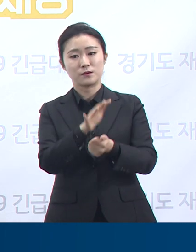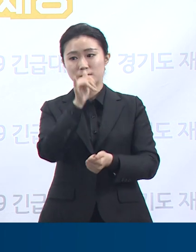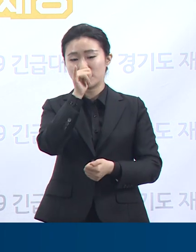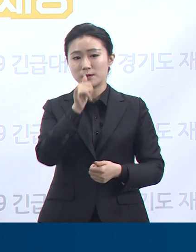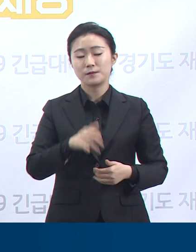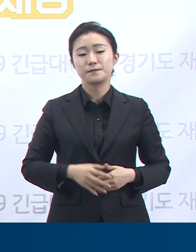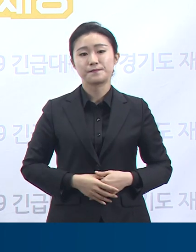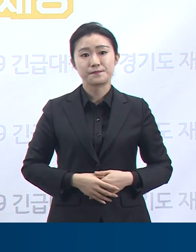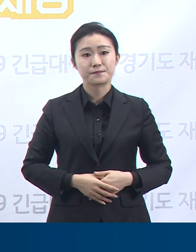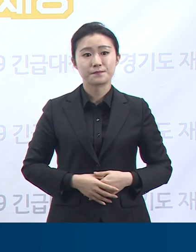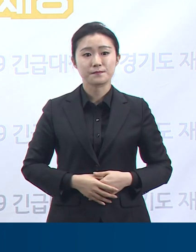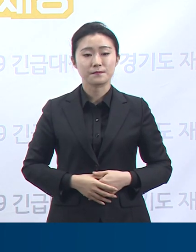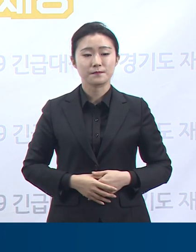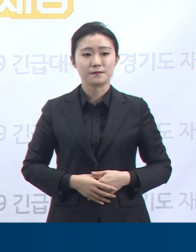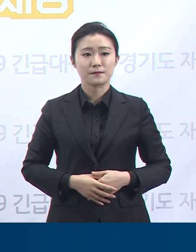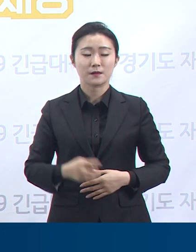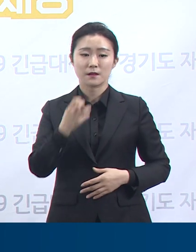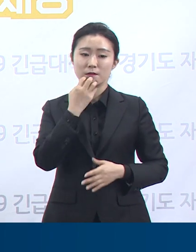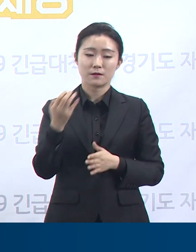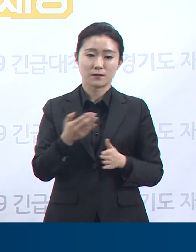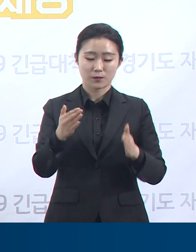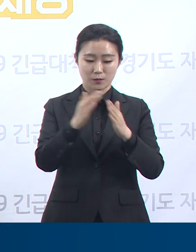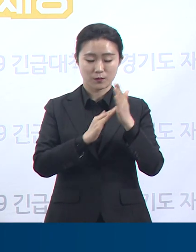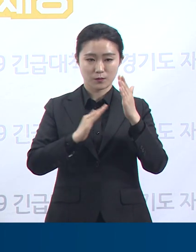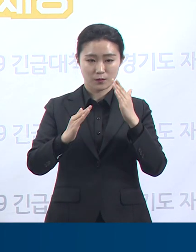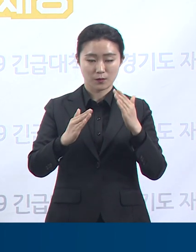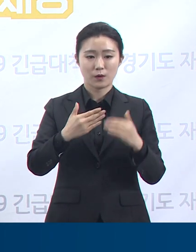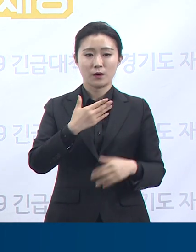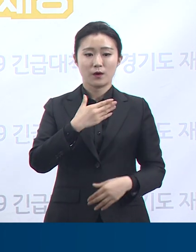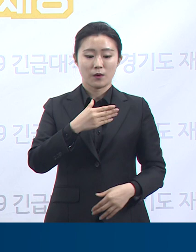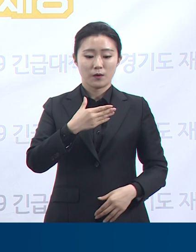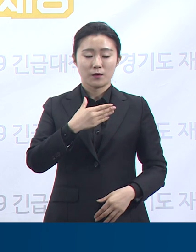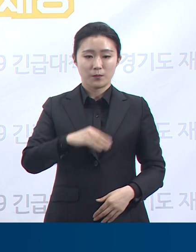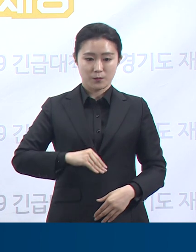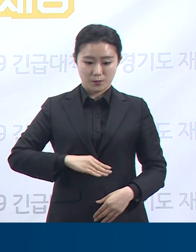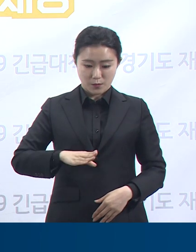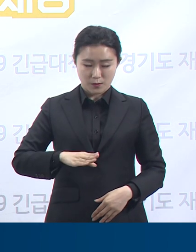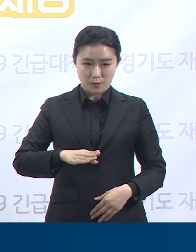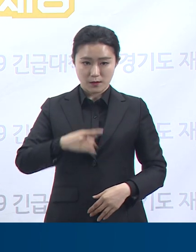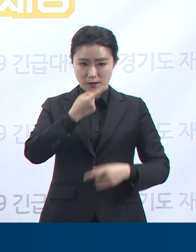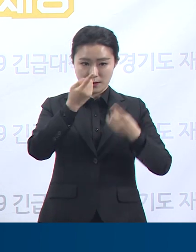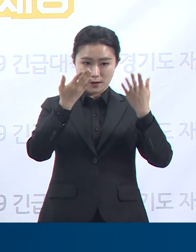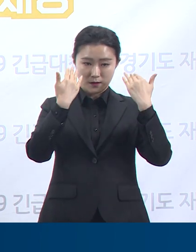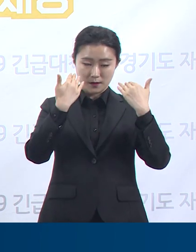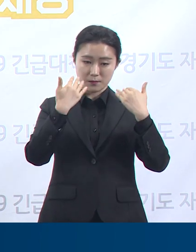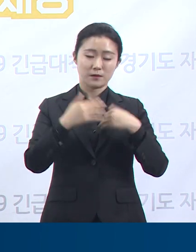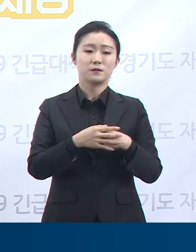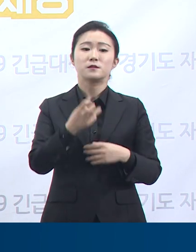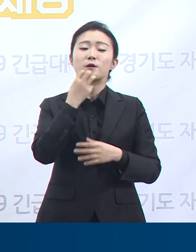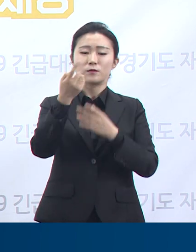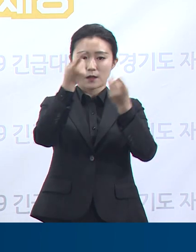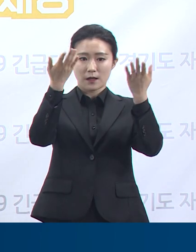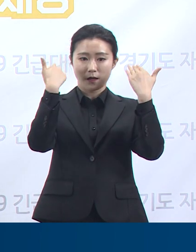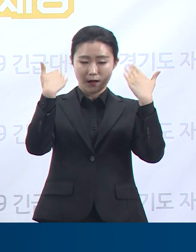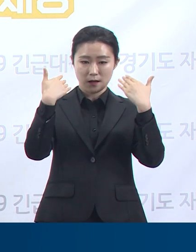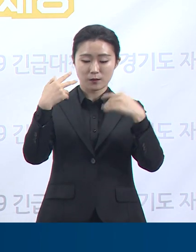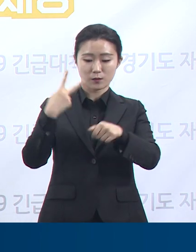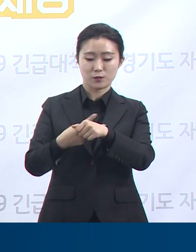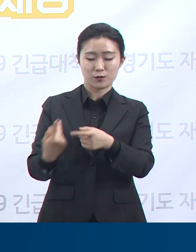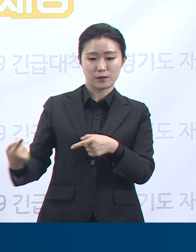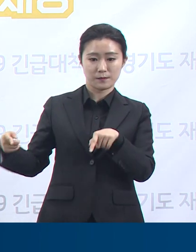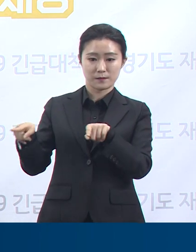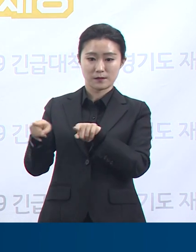최근 경기도 공공보건의료지원단은 서울대학교 보건대학원 유명순 교수와 공동으로 제1차 경기도